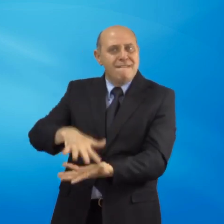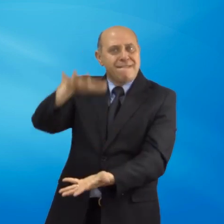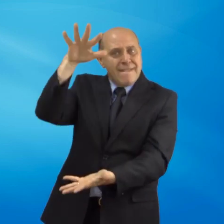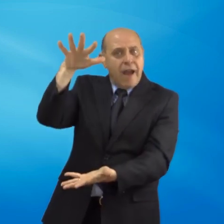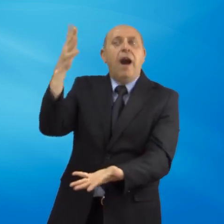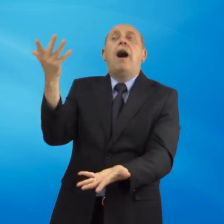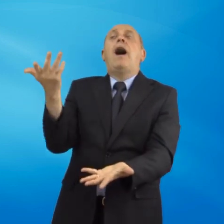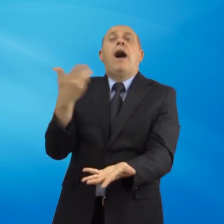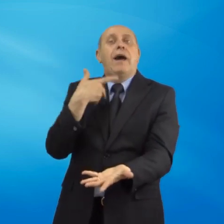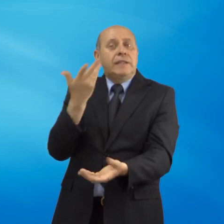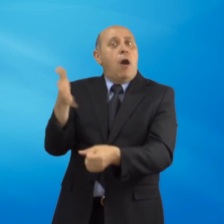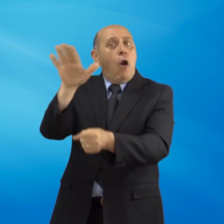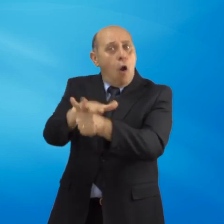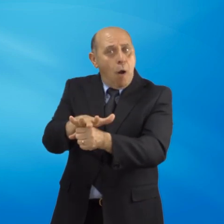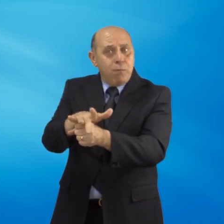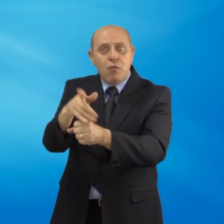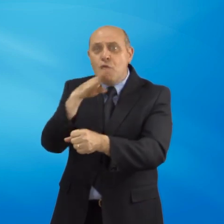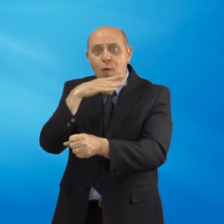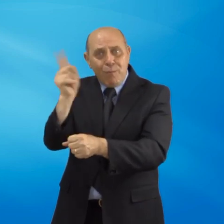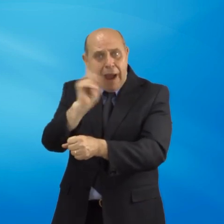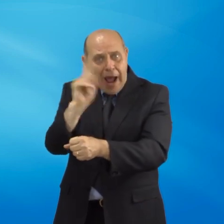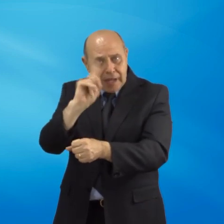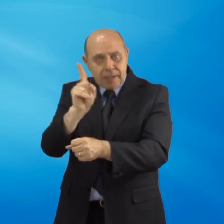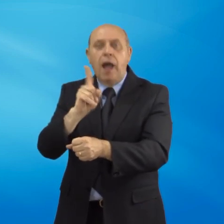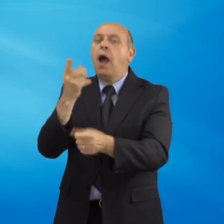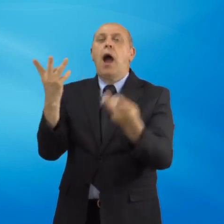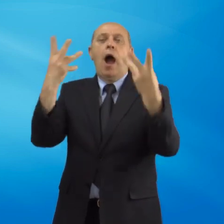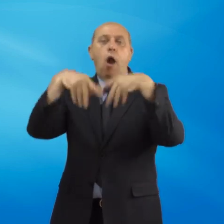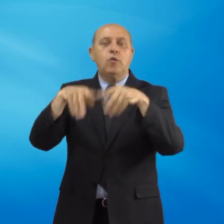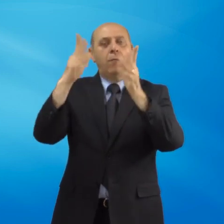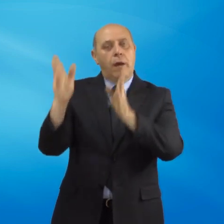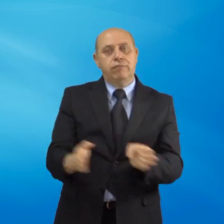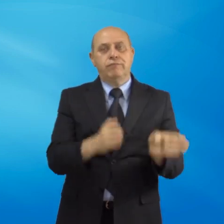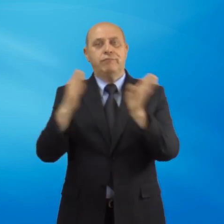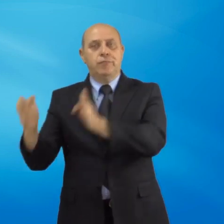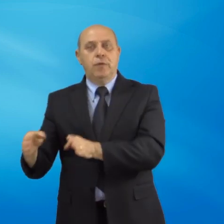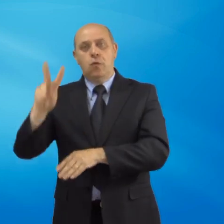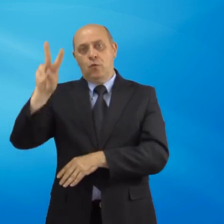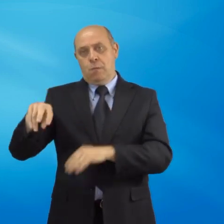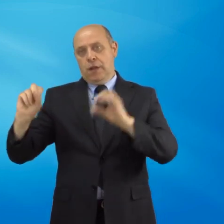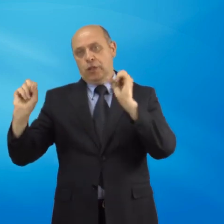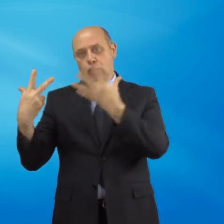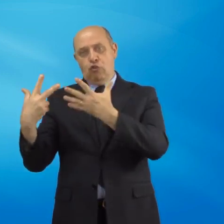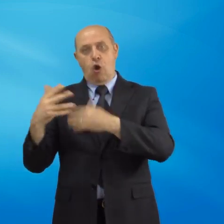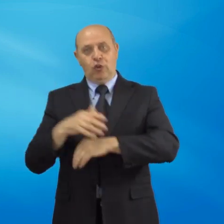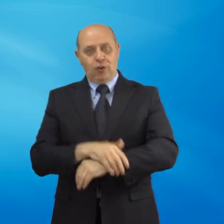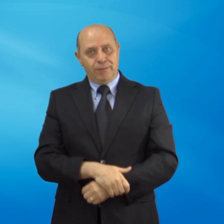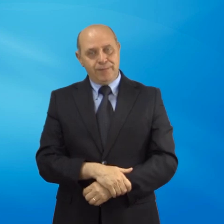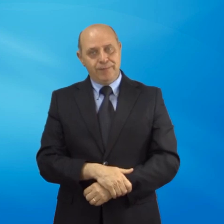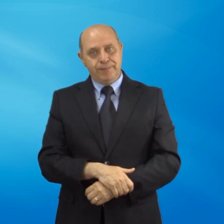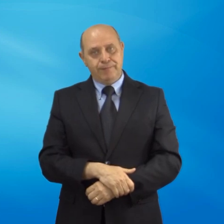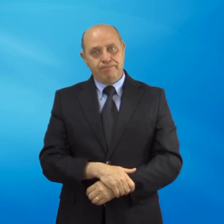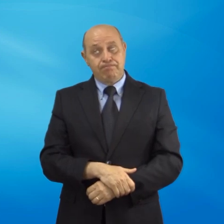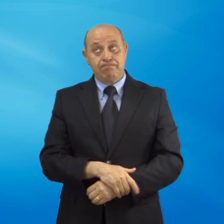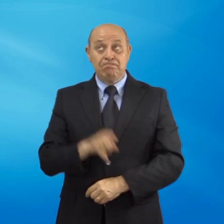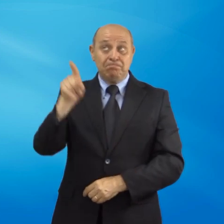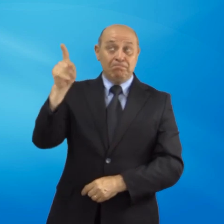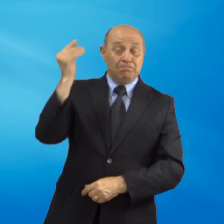senza copertura finanziarie passeranno all'anno successivo. Si stima che potrebbero essere